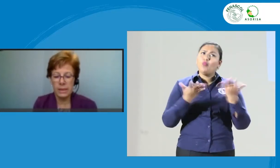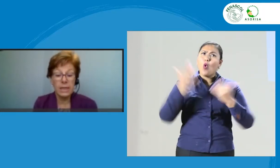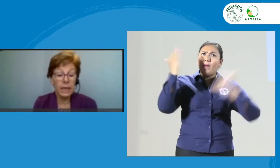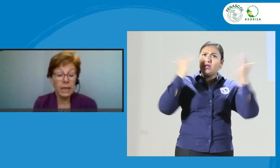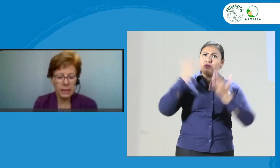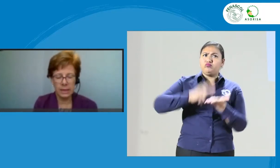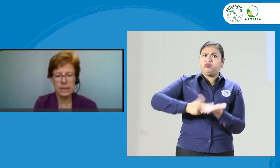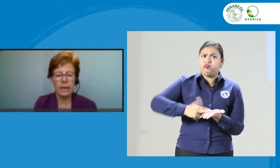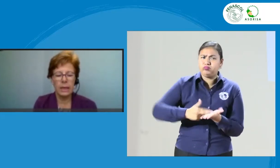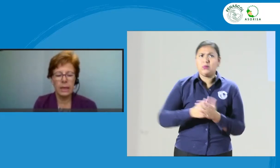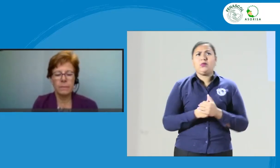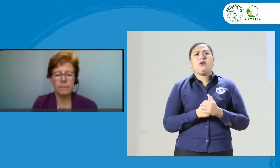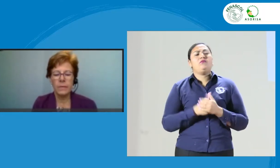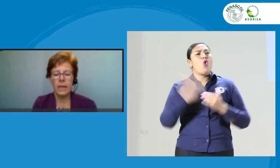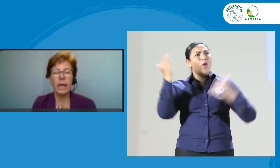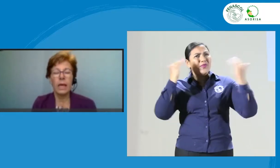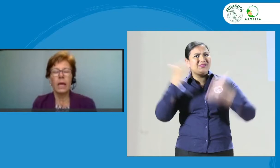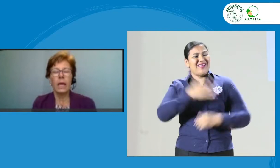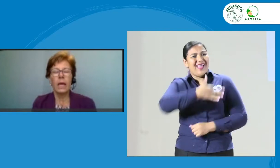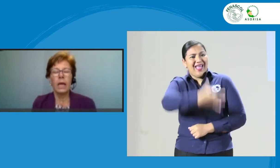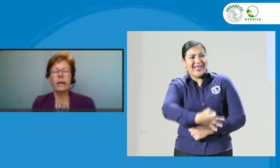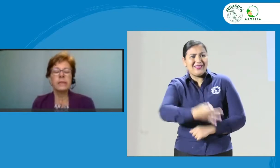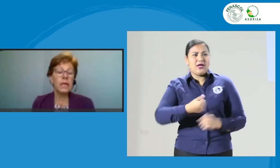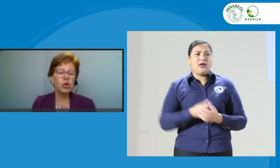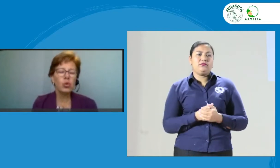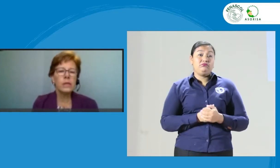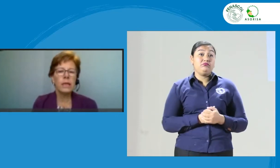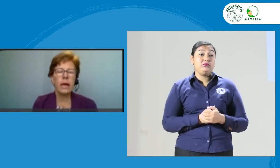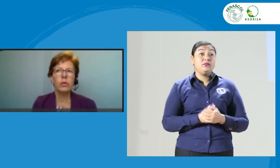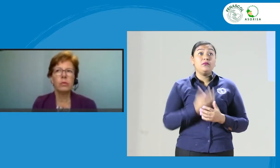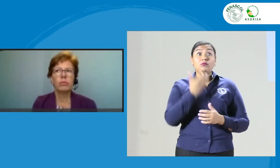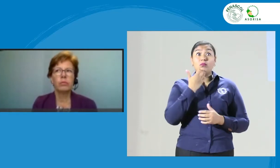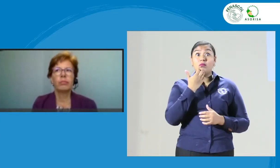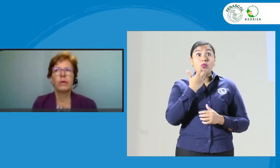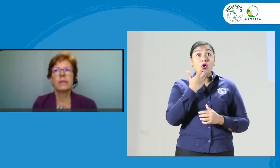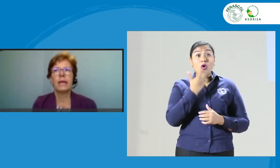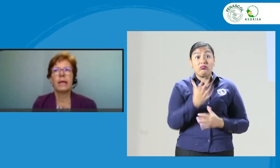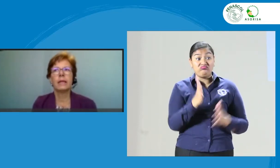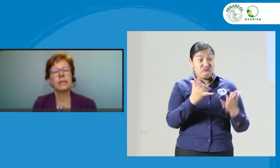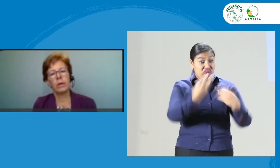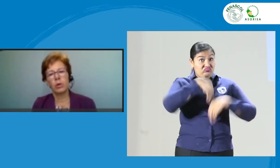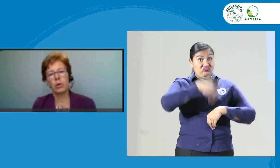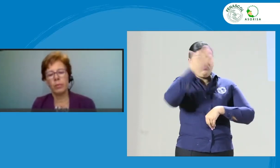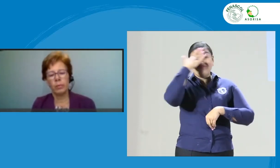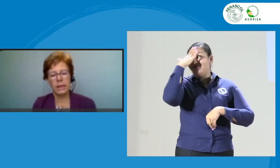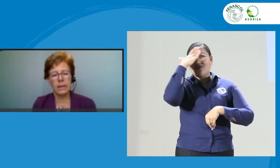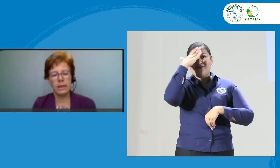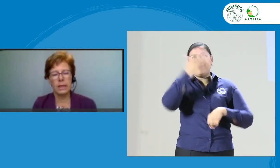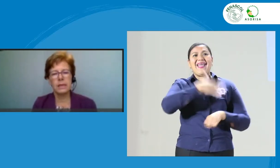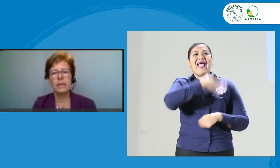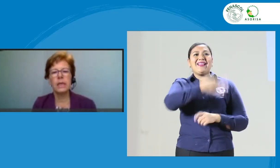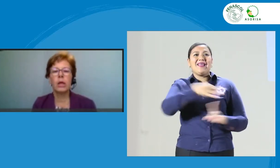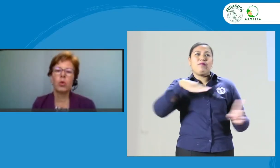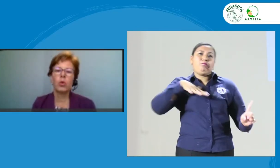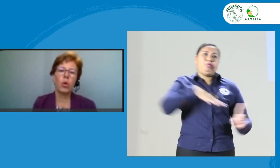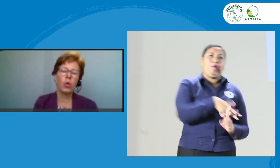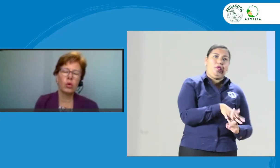éticas. Si esto no es claro, pues la ética se va a ver comprometida. Si los